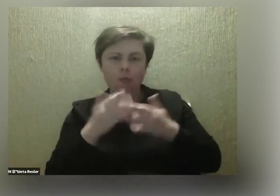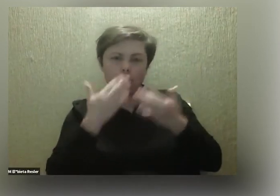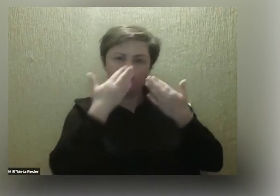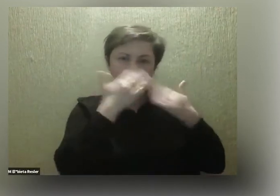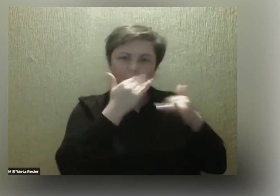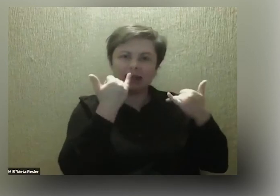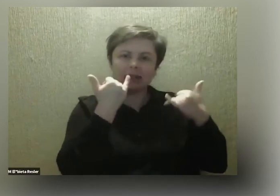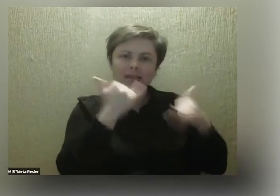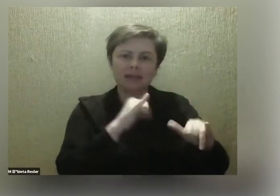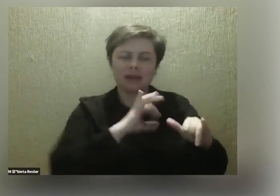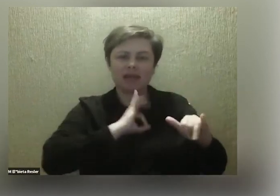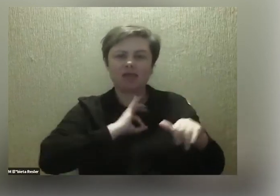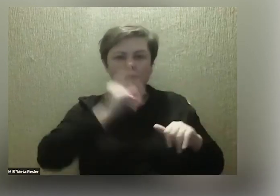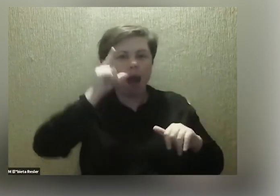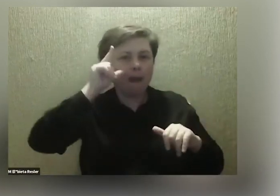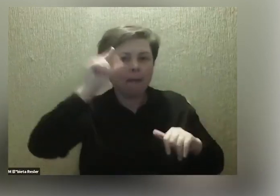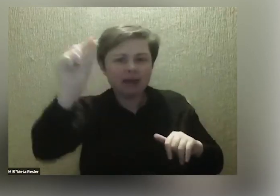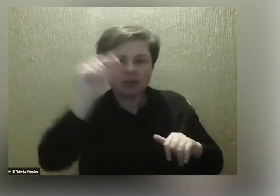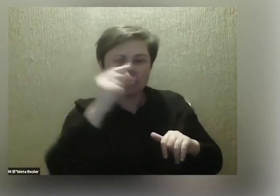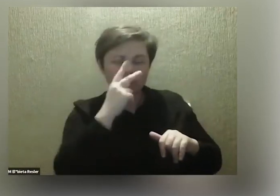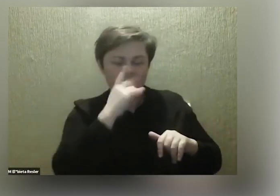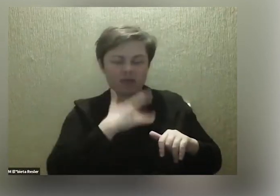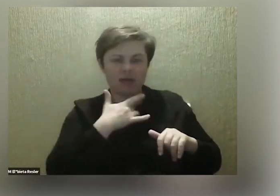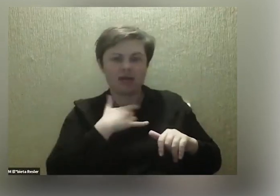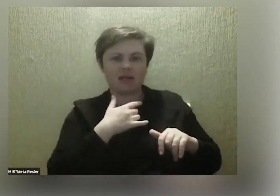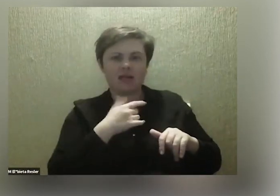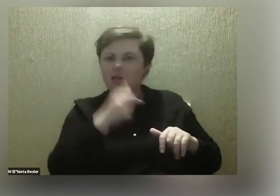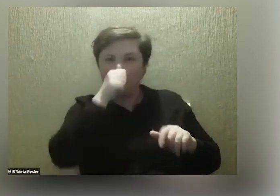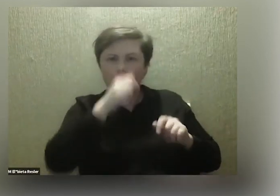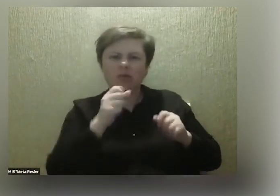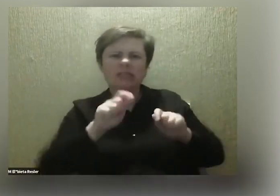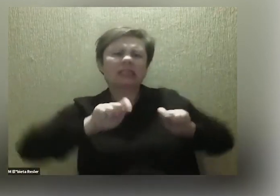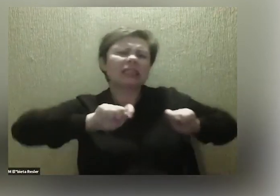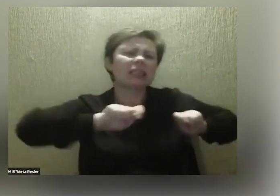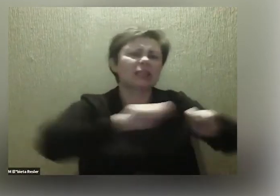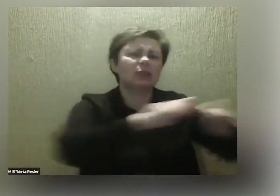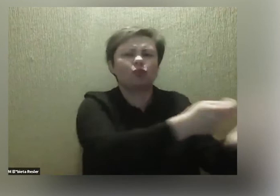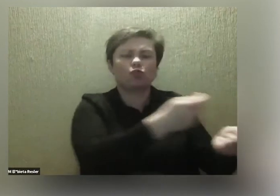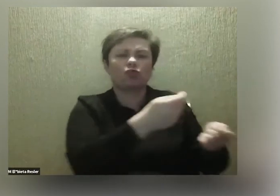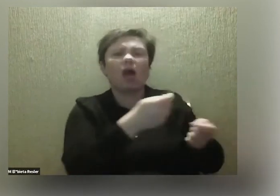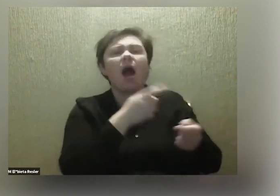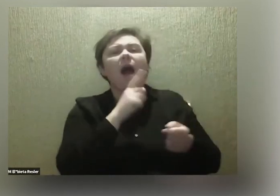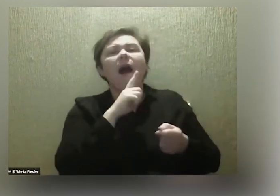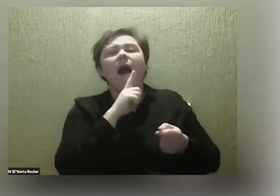perspektywę naszym dzieciom. Nie możemy jej wciskać na siłę w jakiś sposób, tylko